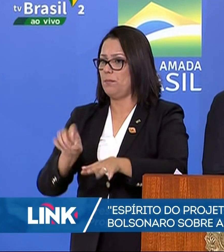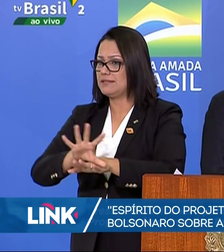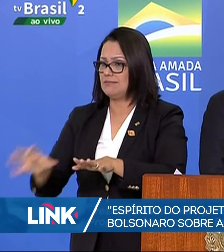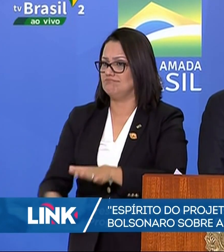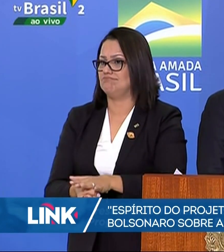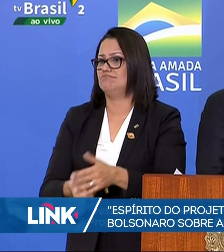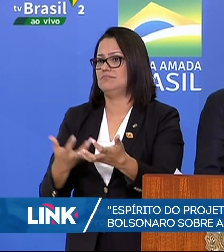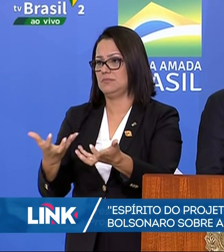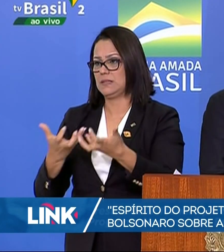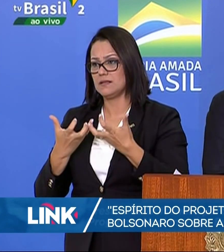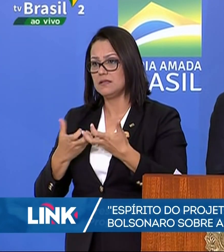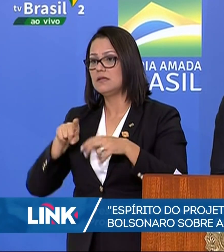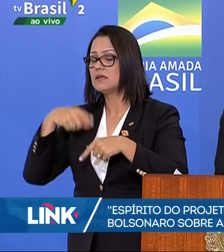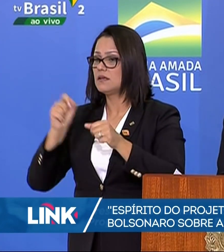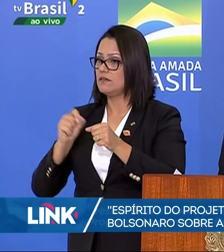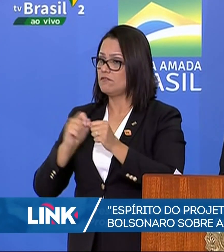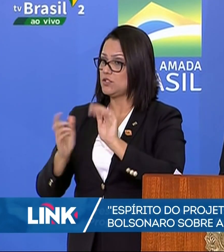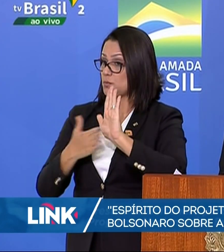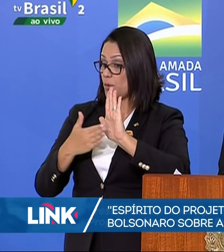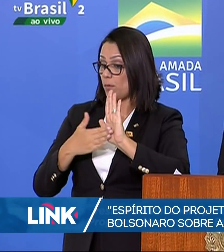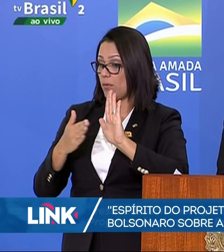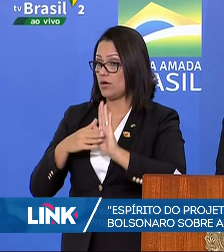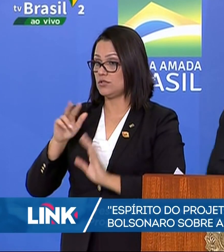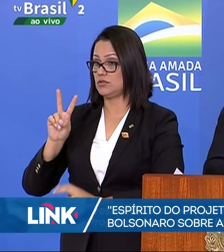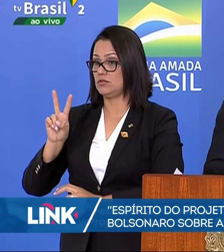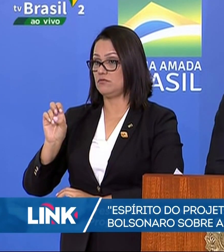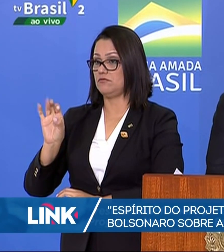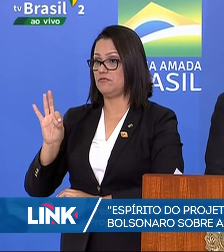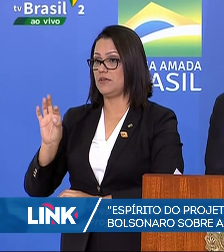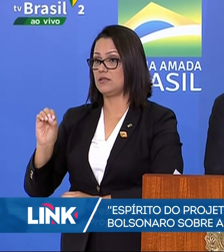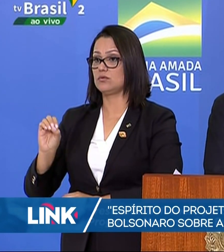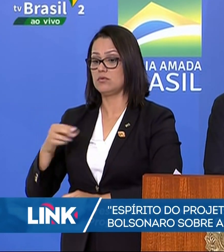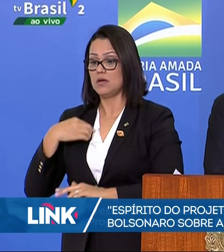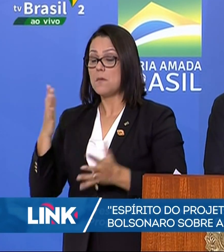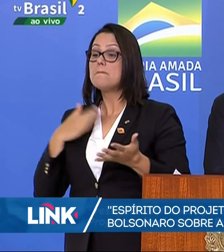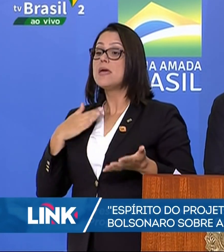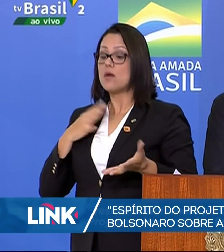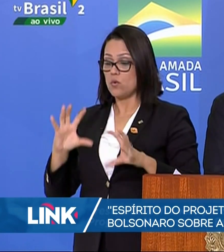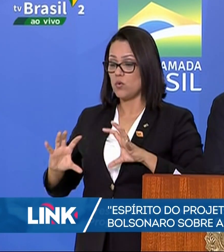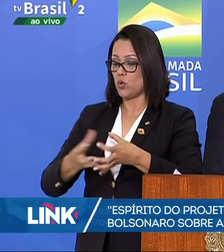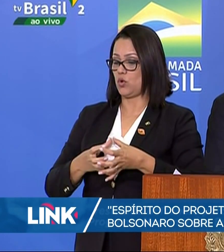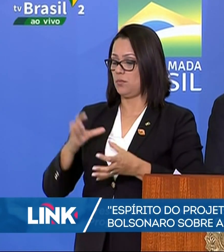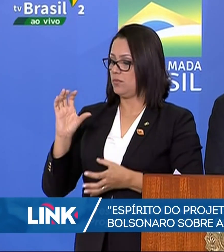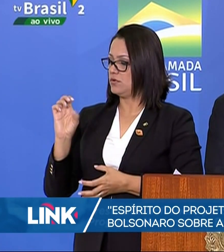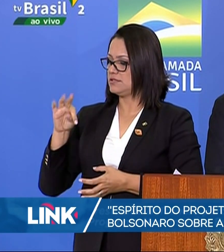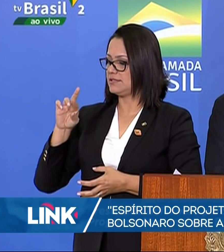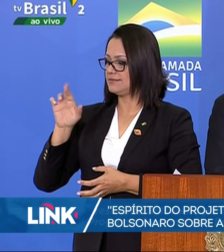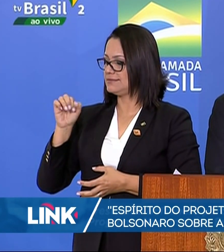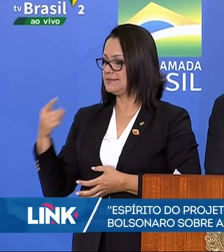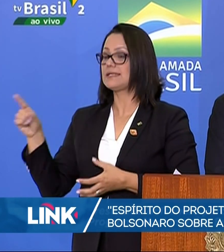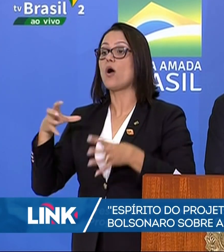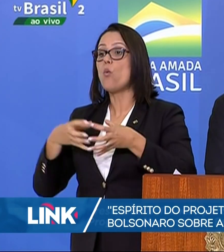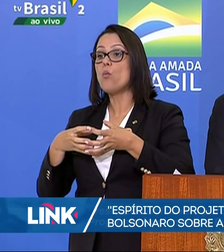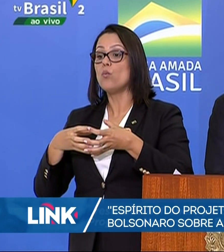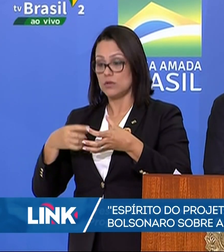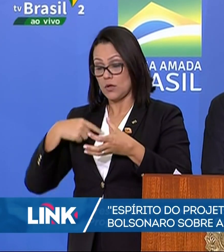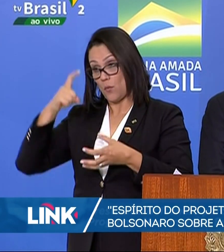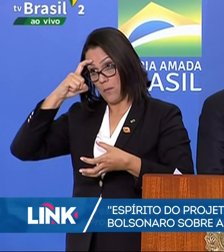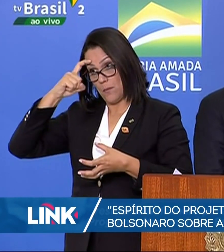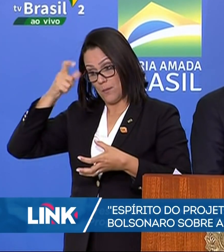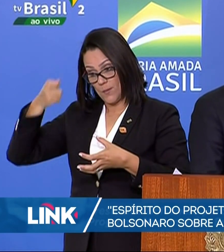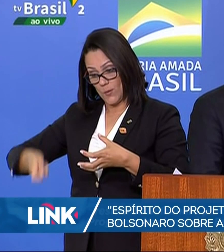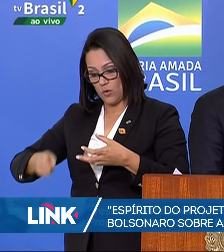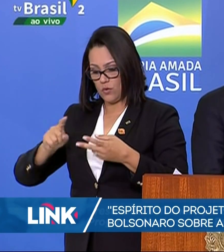E quem fez a proposta dos vetos foi o meu centrão. Juntei o Moro, da Justiça,